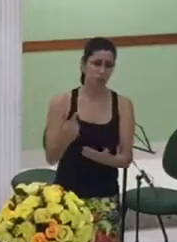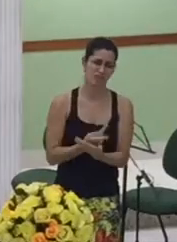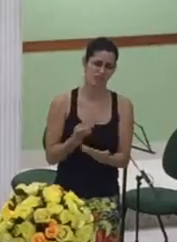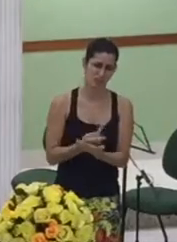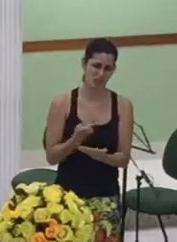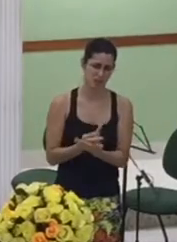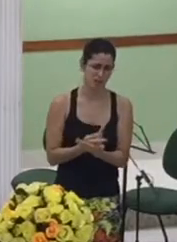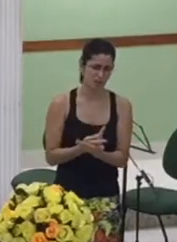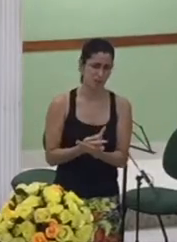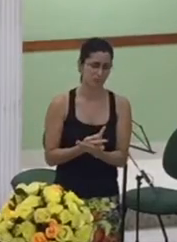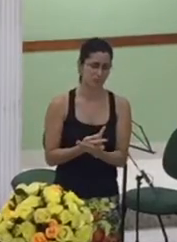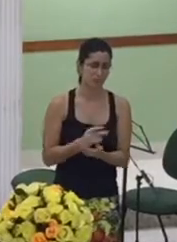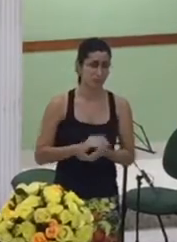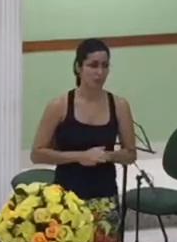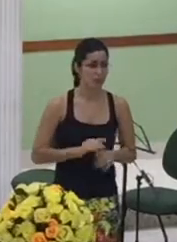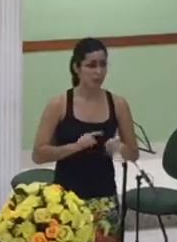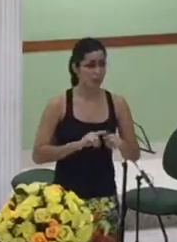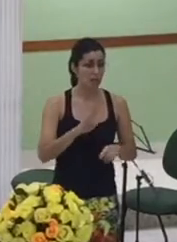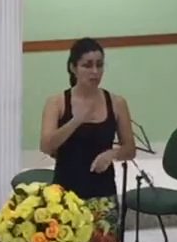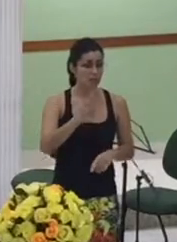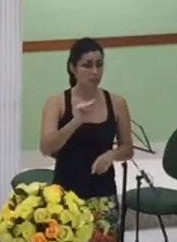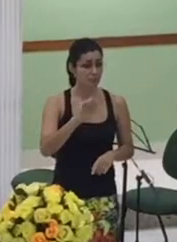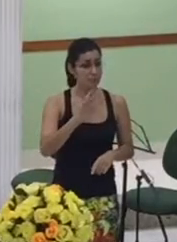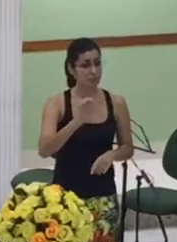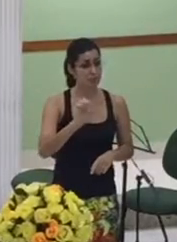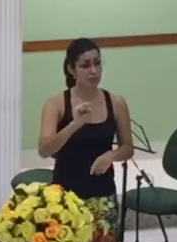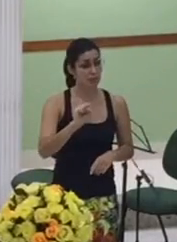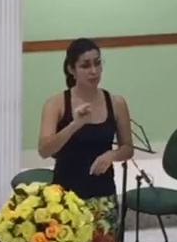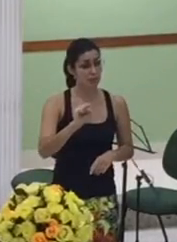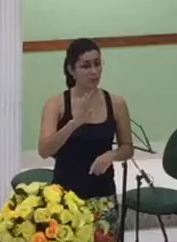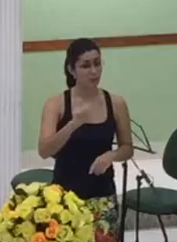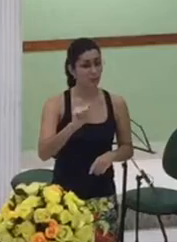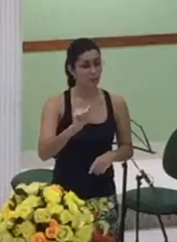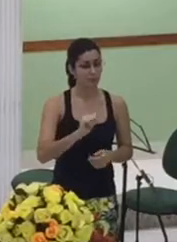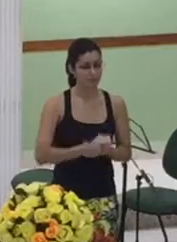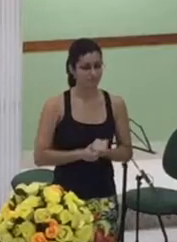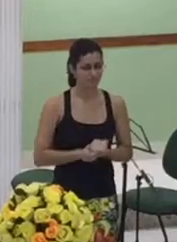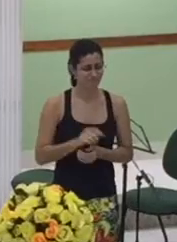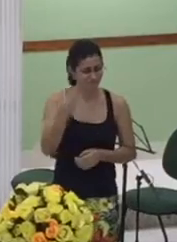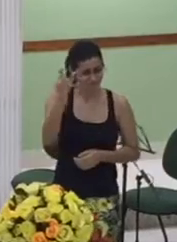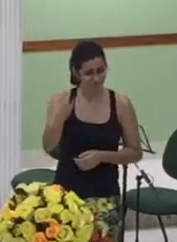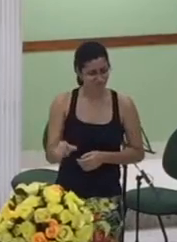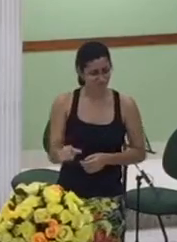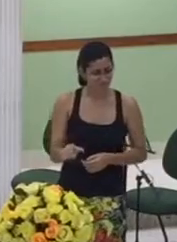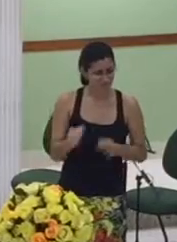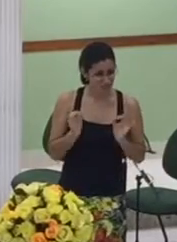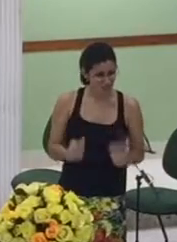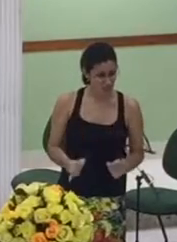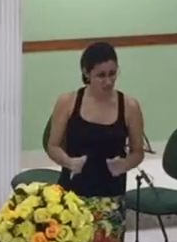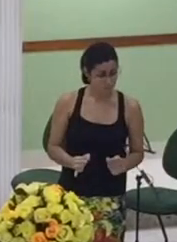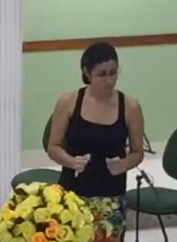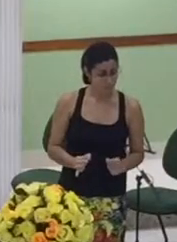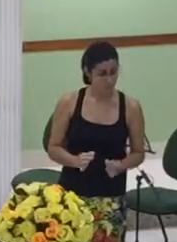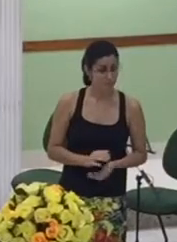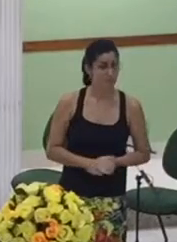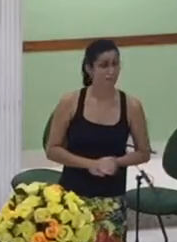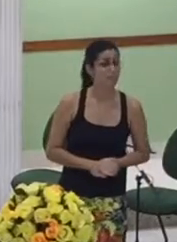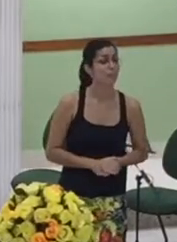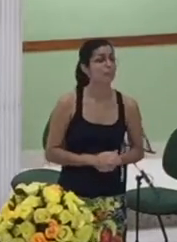mas Pate Serra não é nada nesta nessa história primeiro que o marido dela estava lá